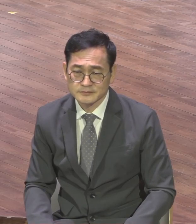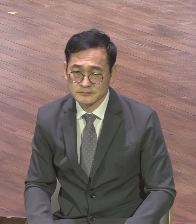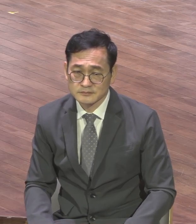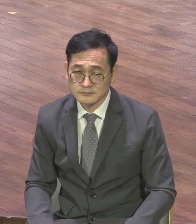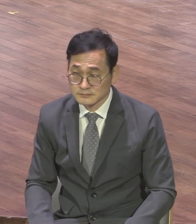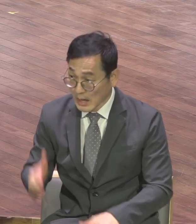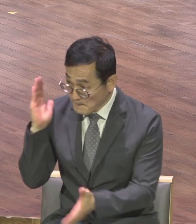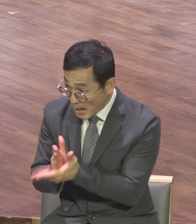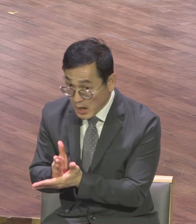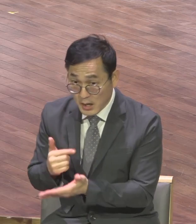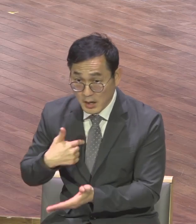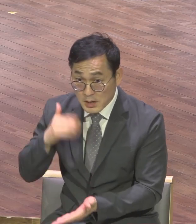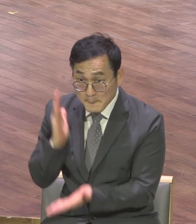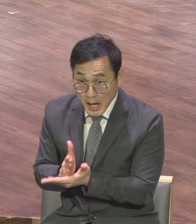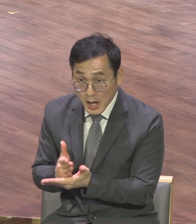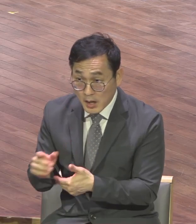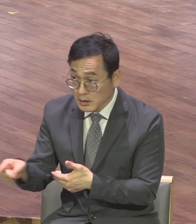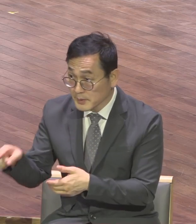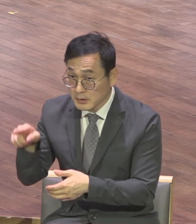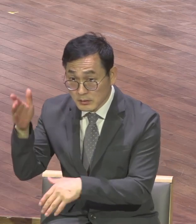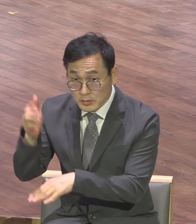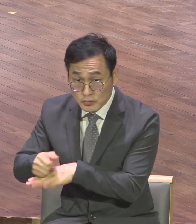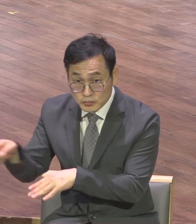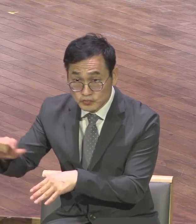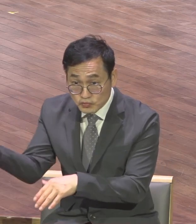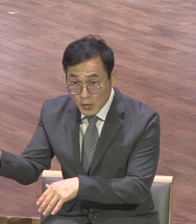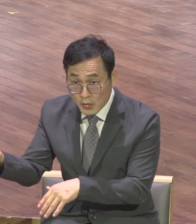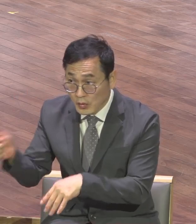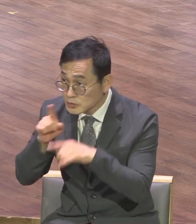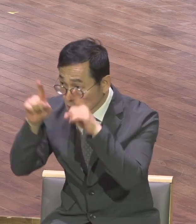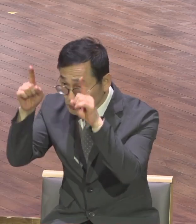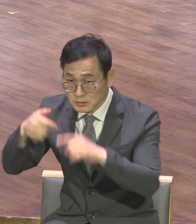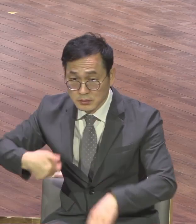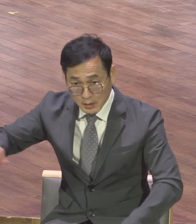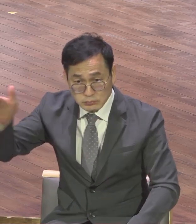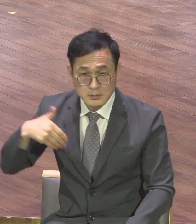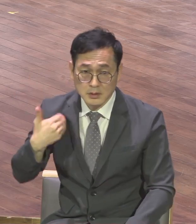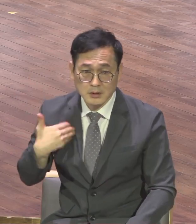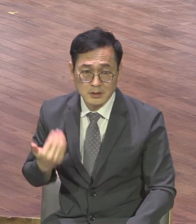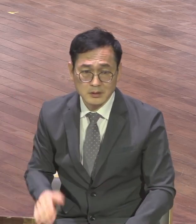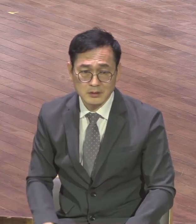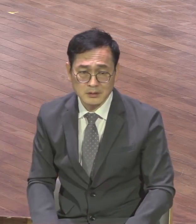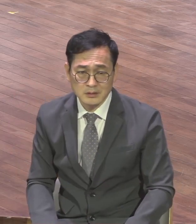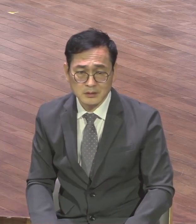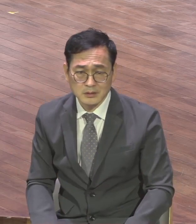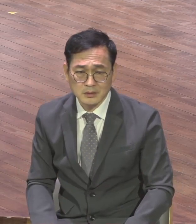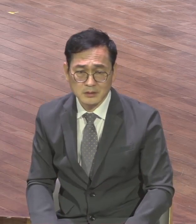천국 안 지옥과 나는 몰라 영접을 제대로 했으면 천국 갔을 것이고 영접 안 했으면 지옥 갔을 것이고